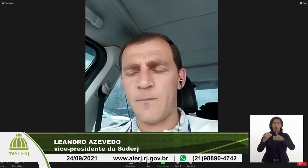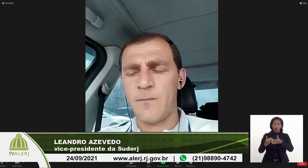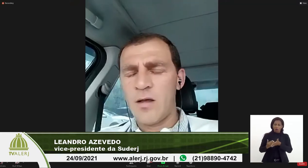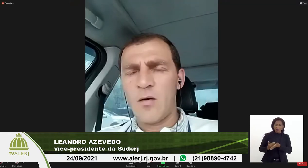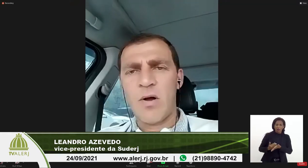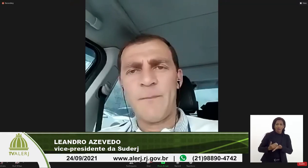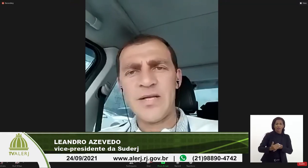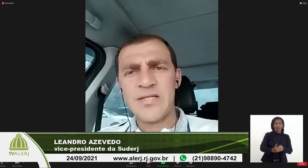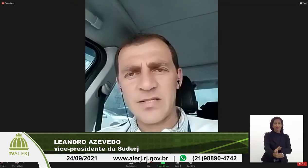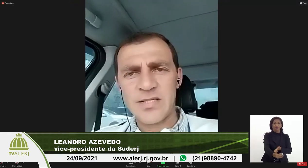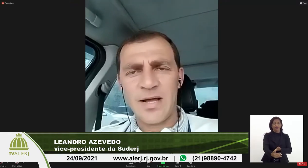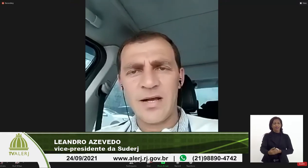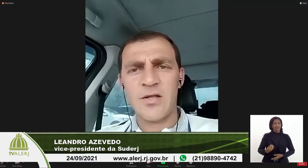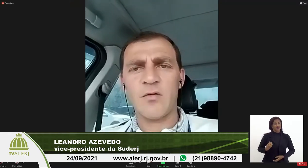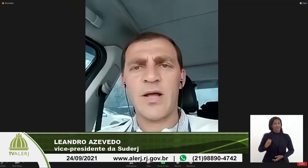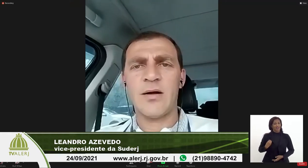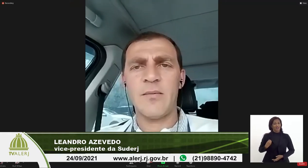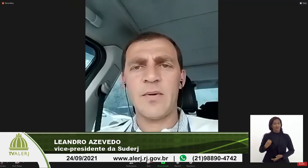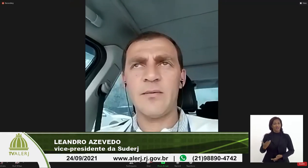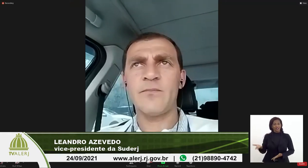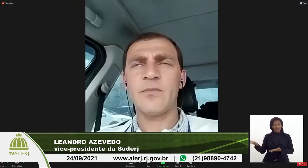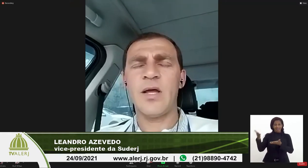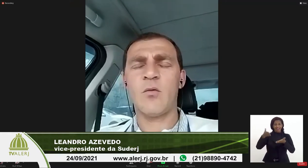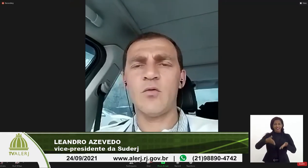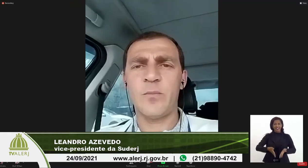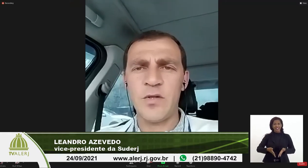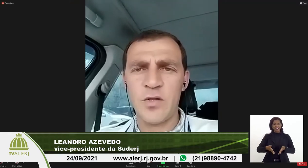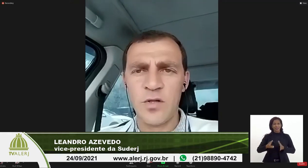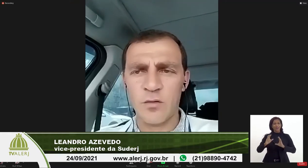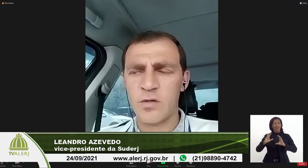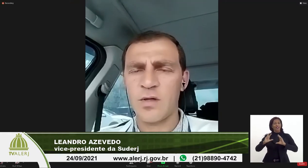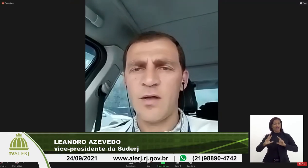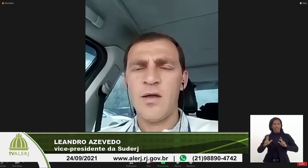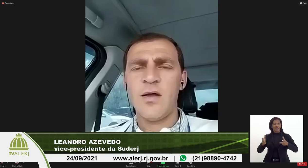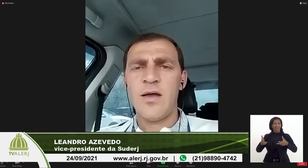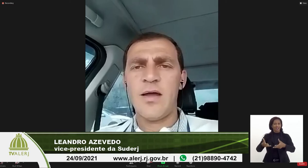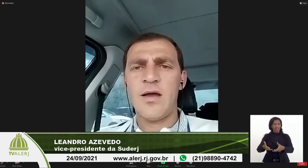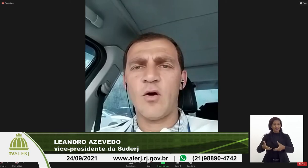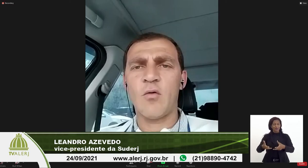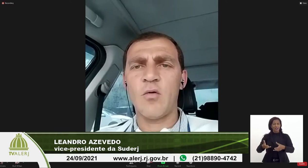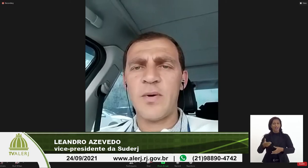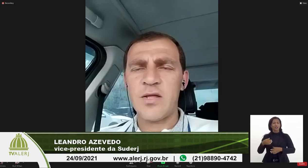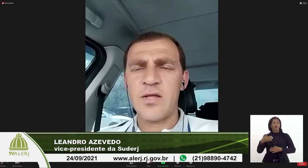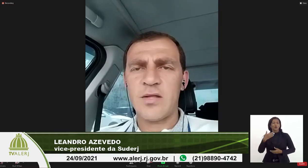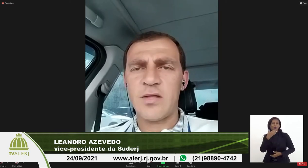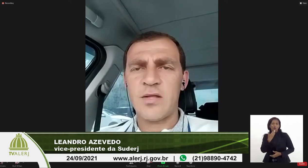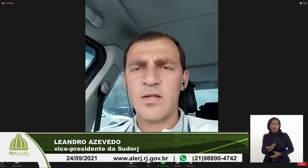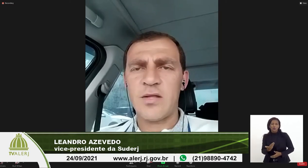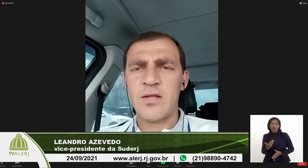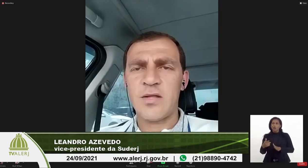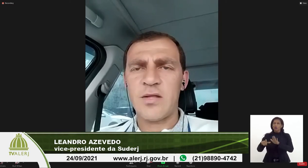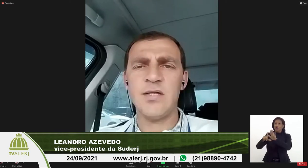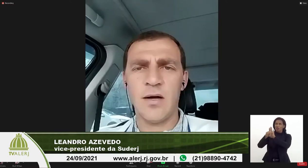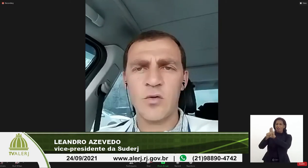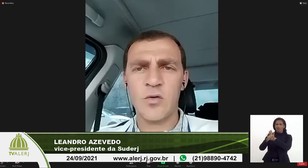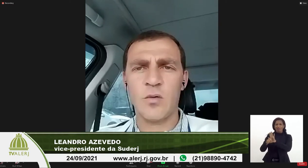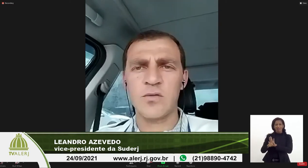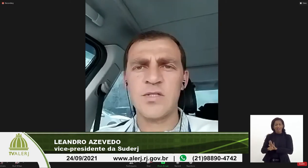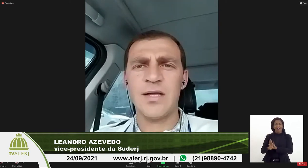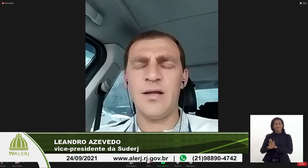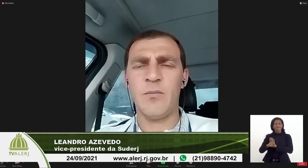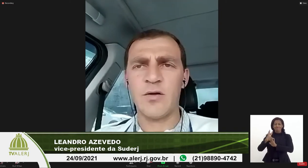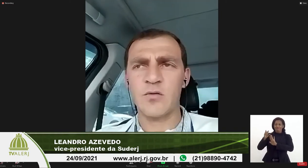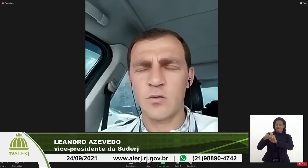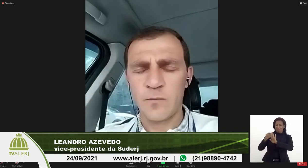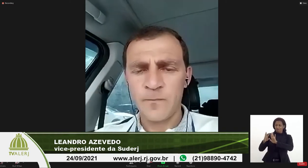com a presença delas dentro da Câmara, com os pedidos de algumas leis, e aí iniciamos